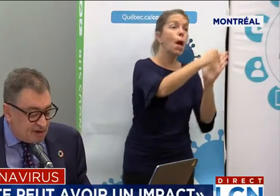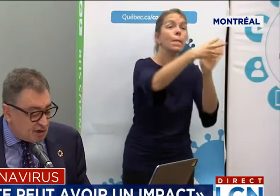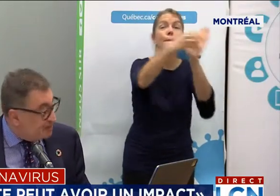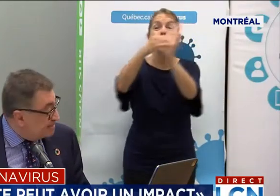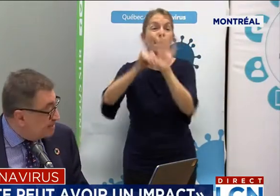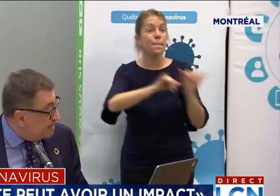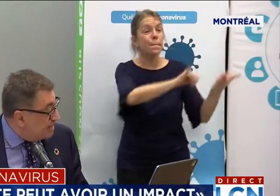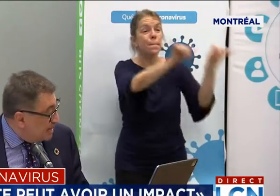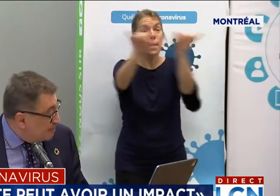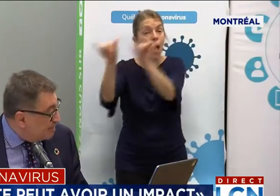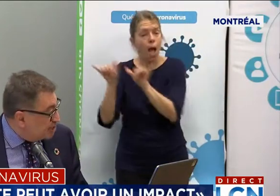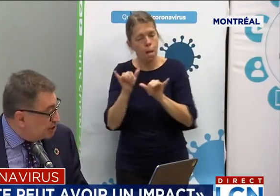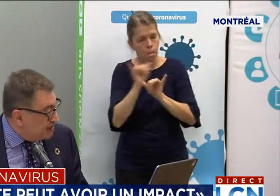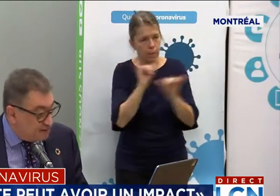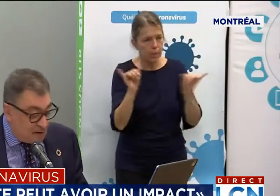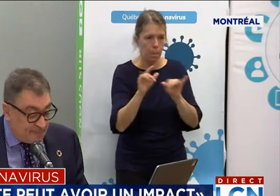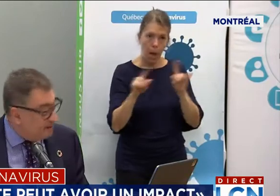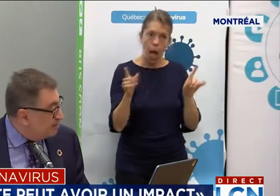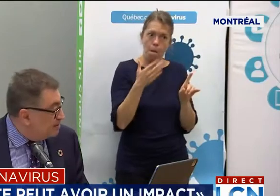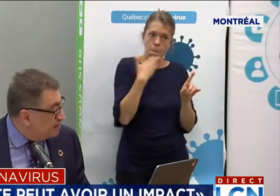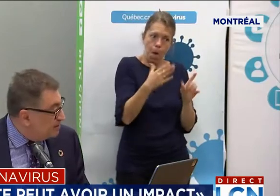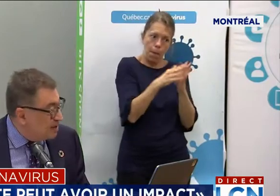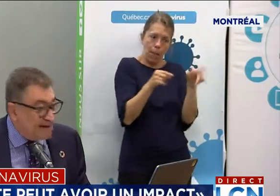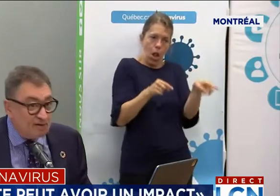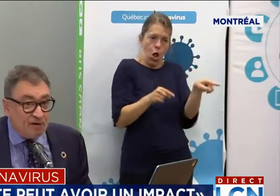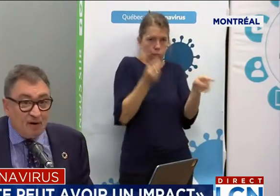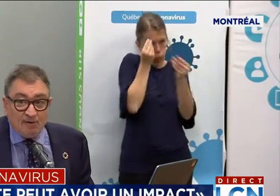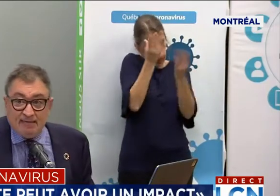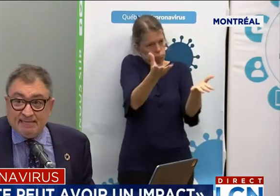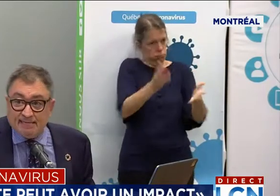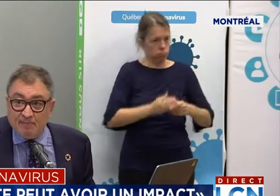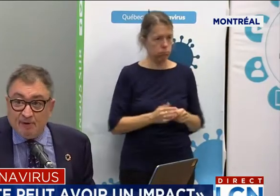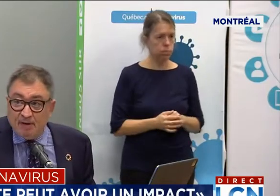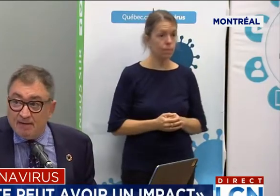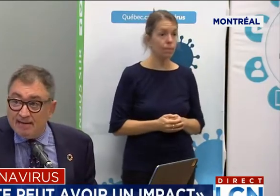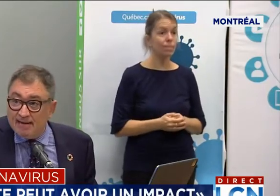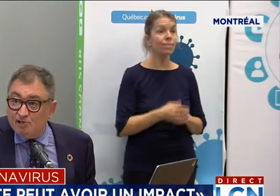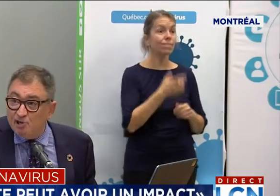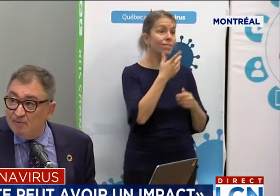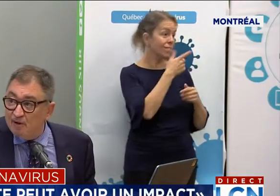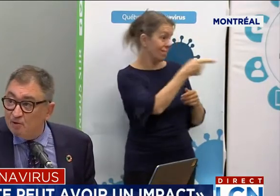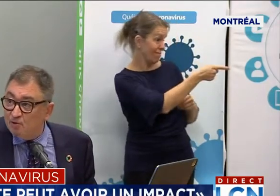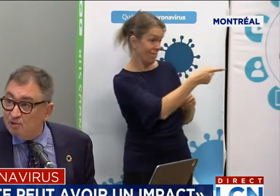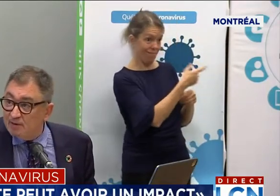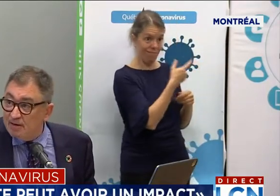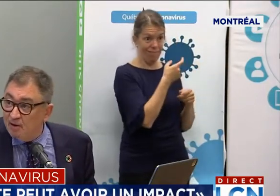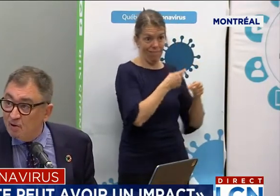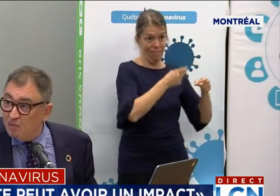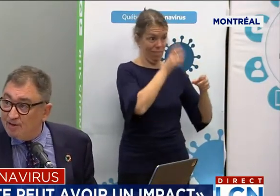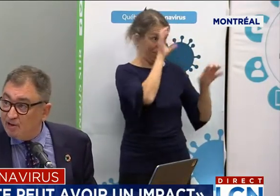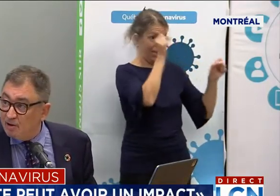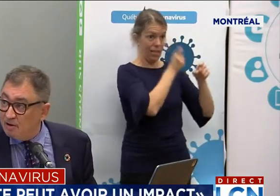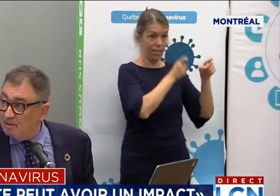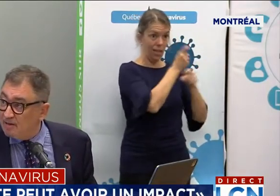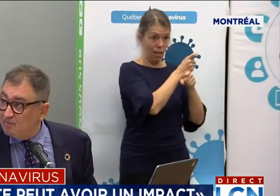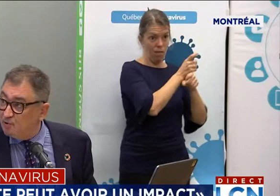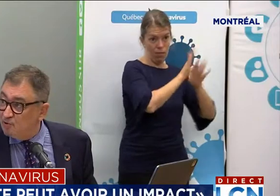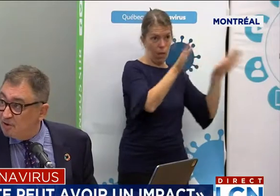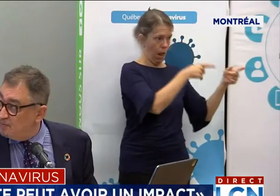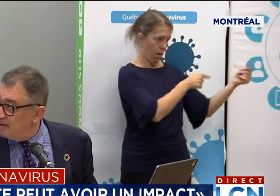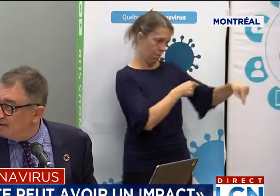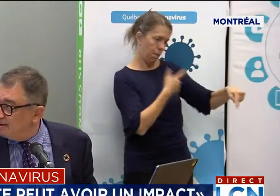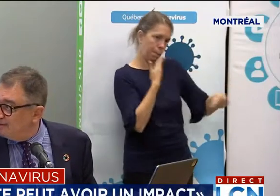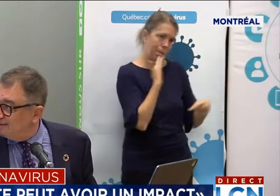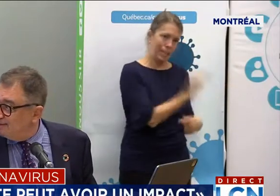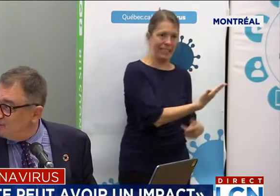cette visite-là. Et je remercie la PDG de m'avoir permis d'avoir l'occasion de rencontrer les équipes qui, actuellement, heureusement, ont moins de cas, tant